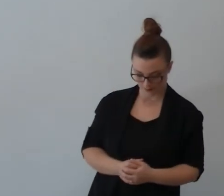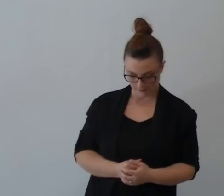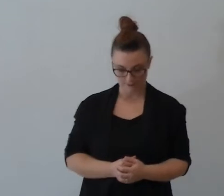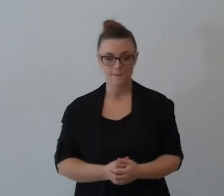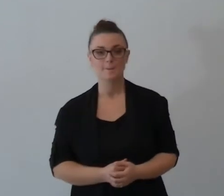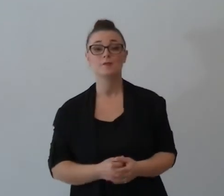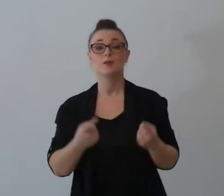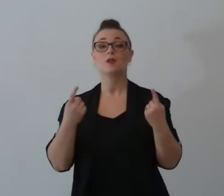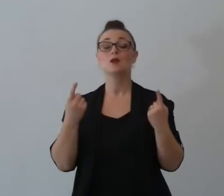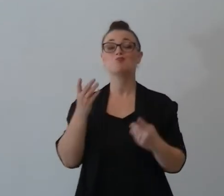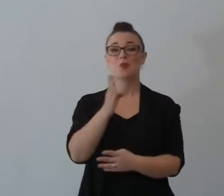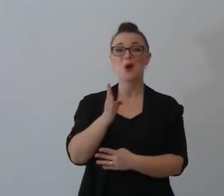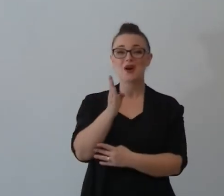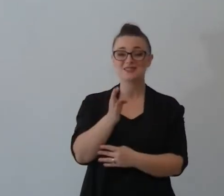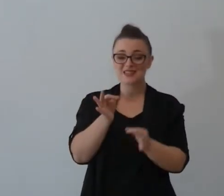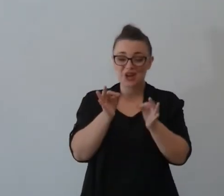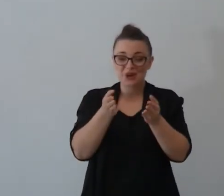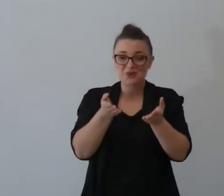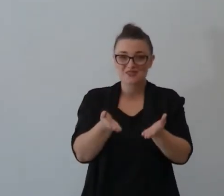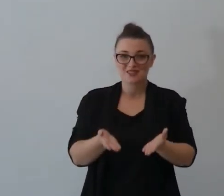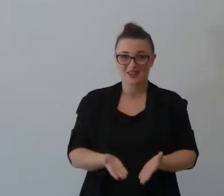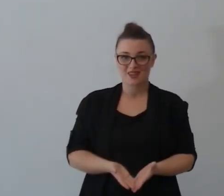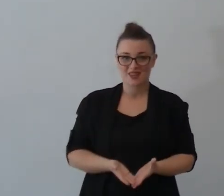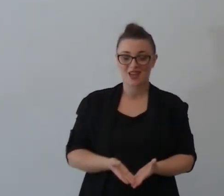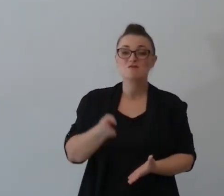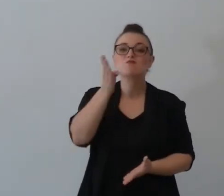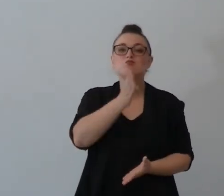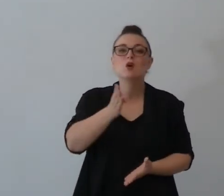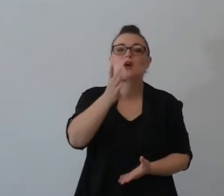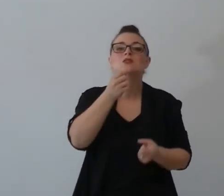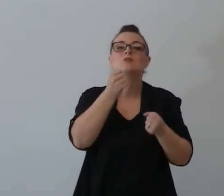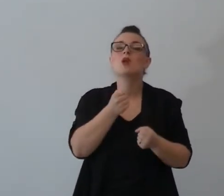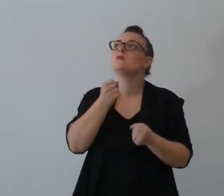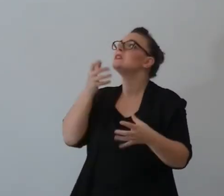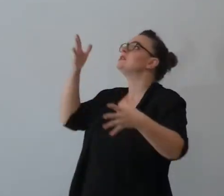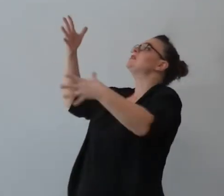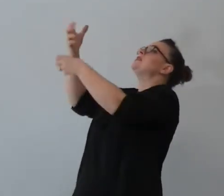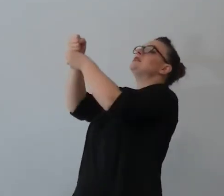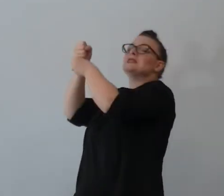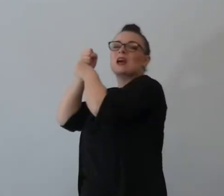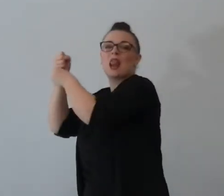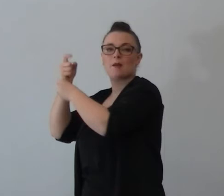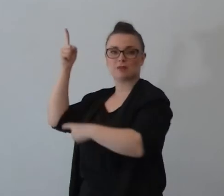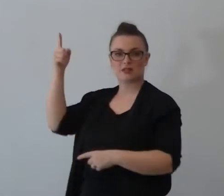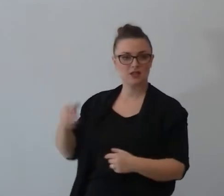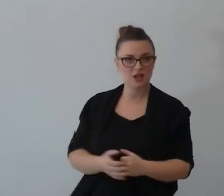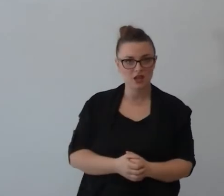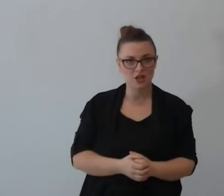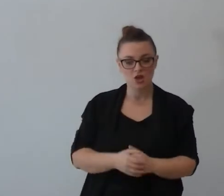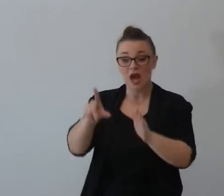questa cosa quella che si aggrappa alla legge di Dio quello che